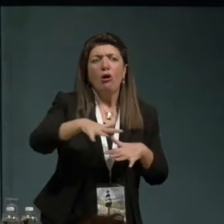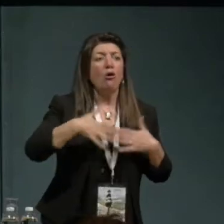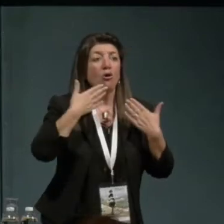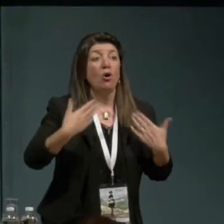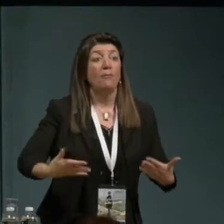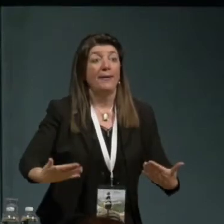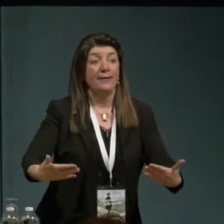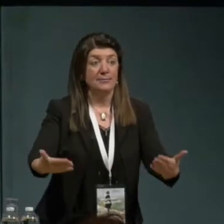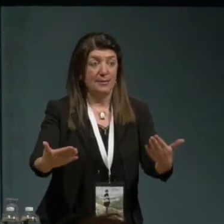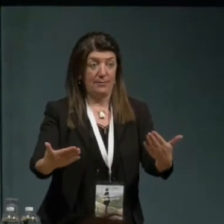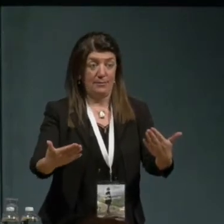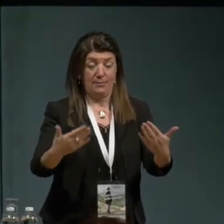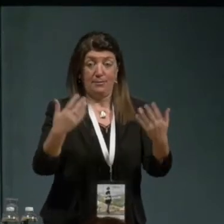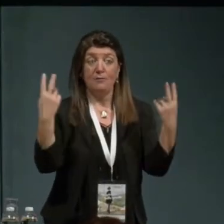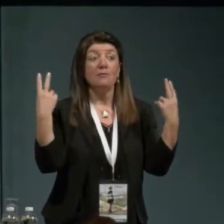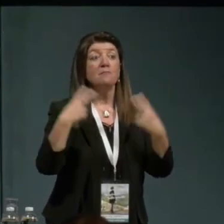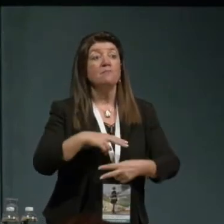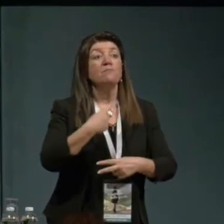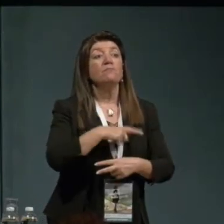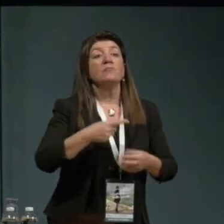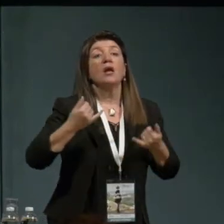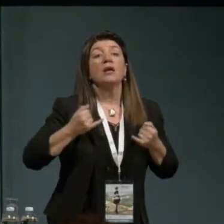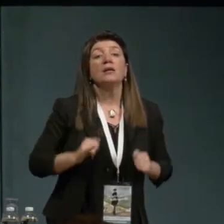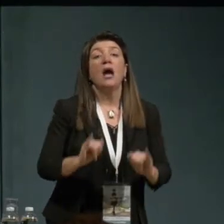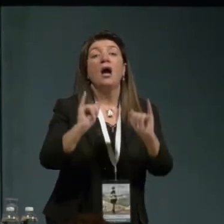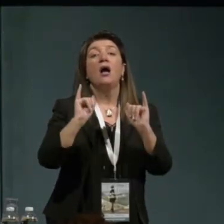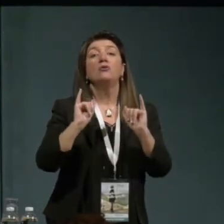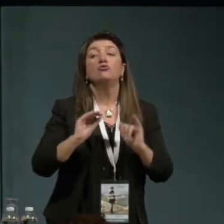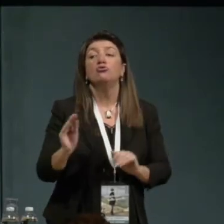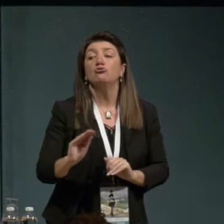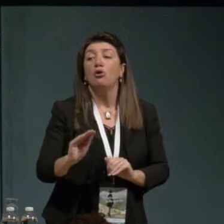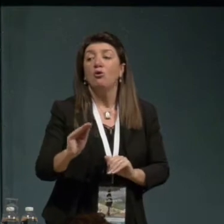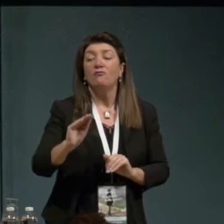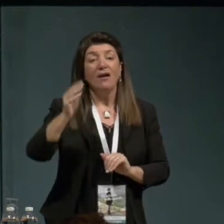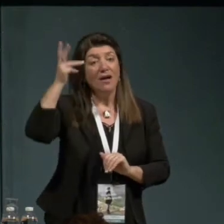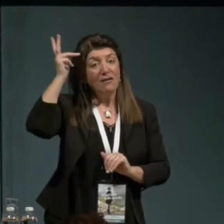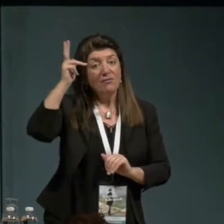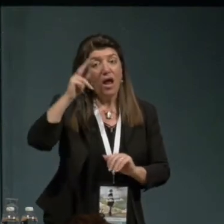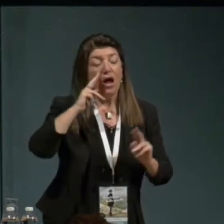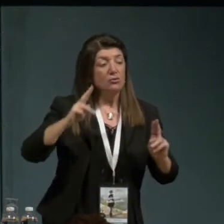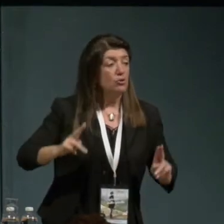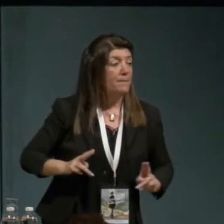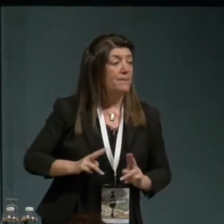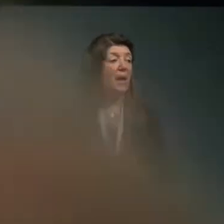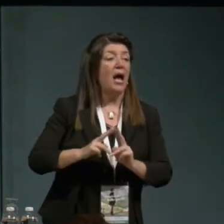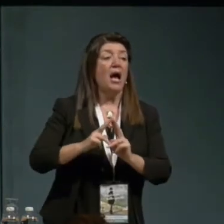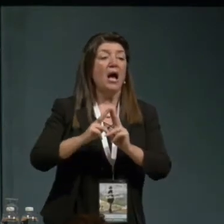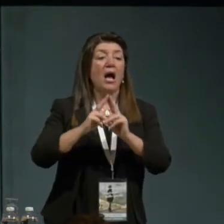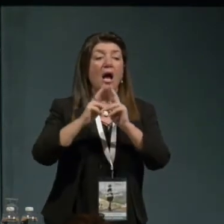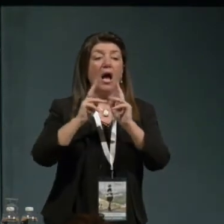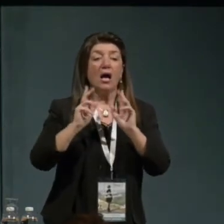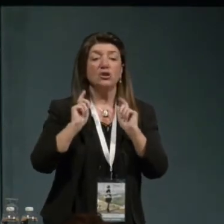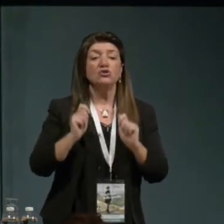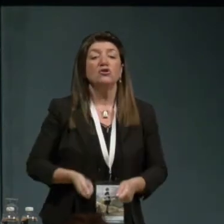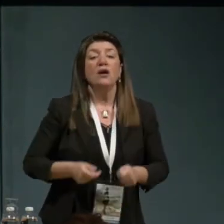È nato in Francia, a Parigi, erede della grande diaspora sefardita iniziata